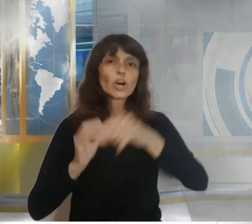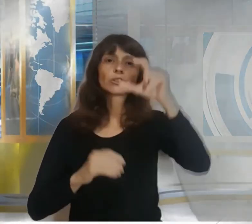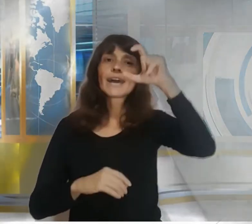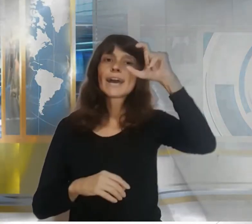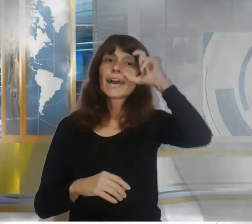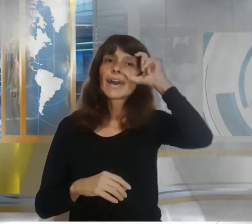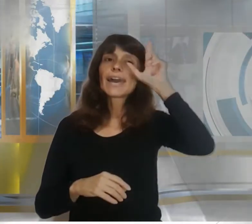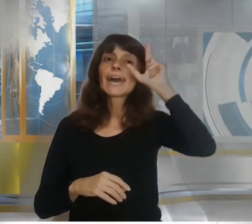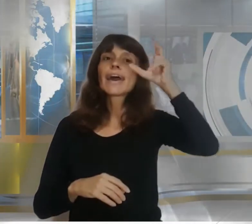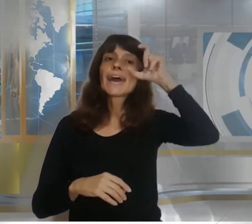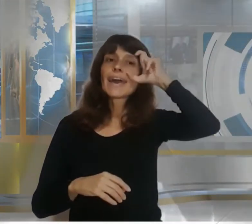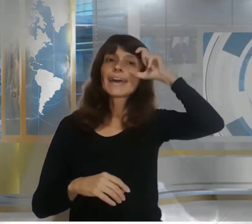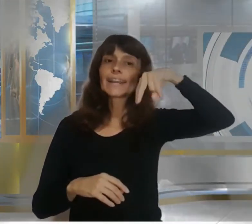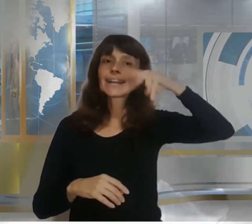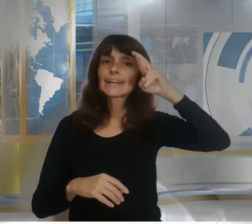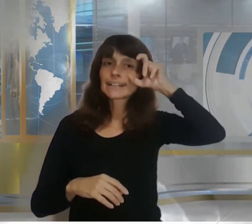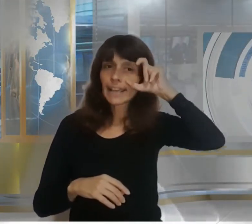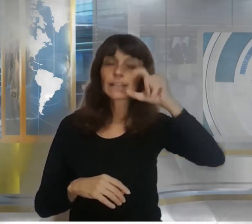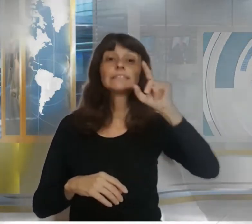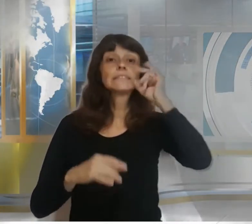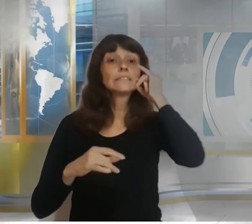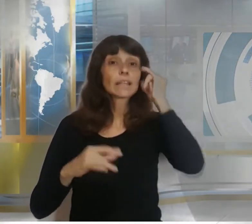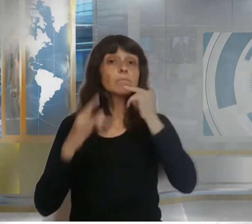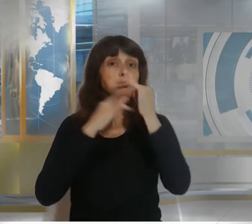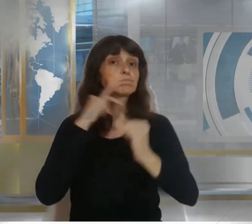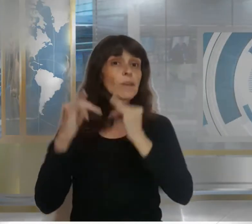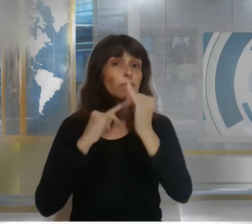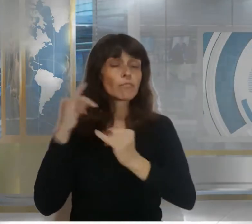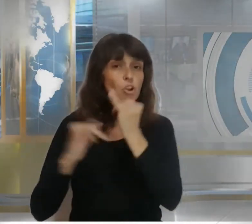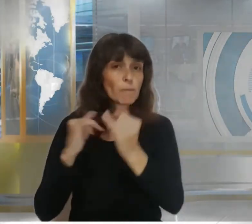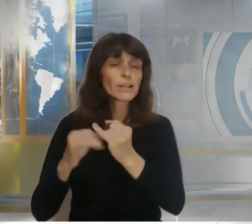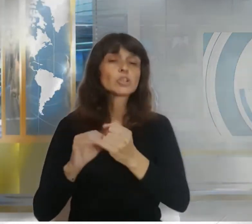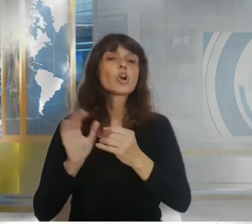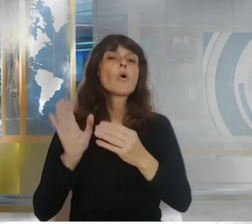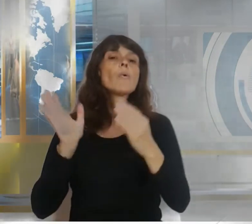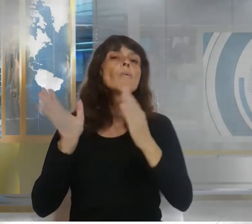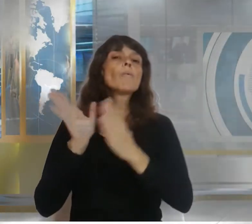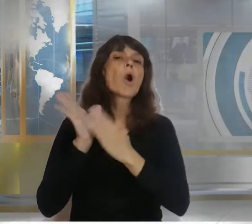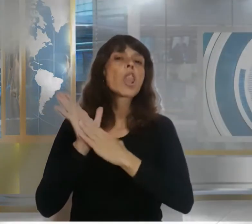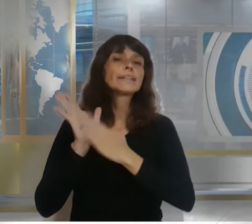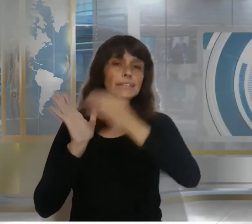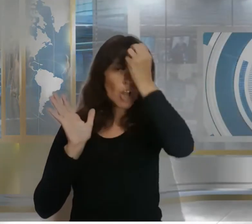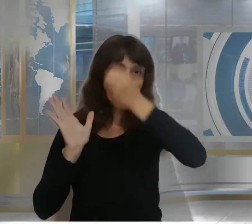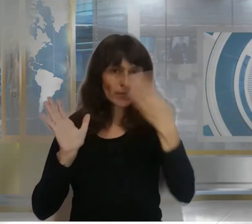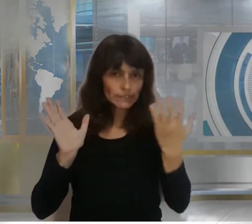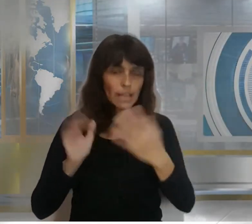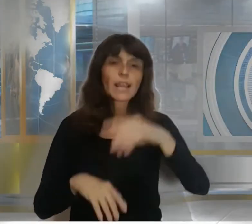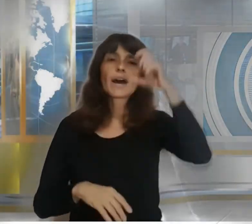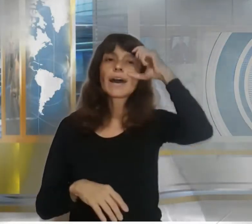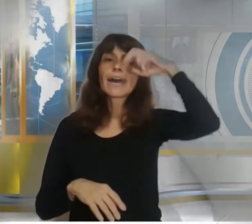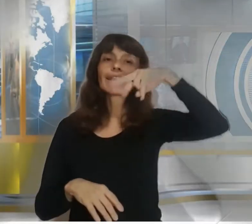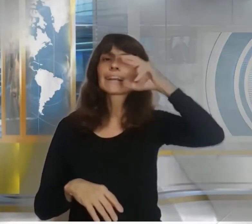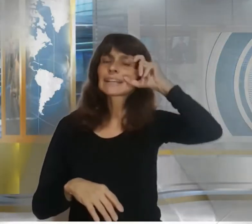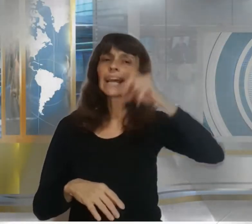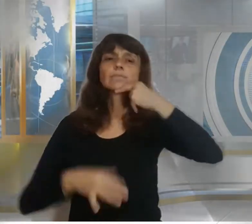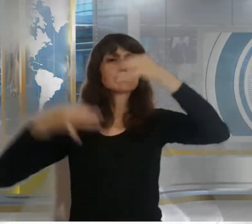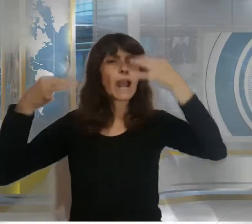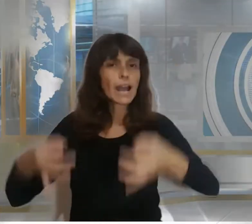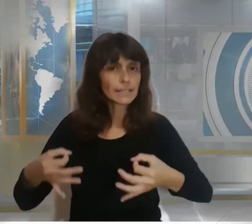publicadas el jueves pasado en el boletín oficial el ENRE garantizó que se facilitará la realización